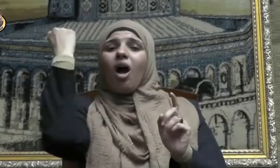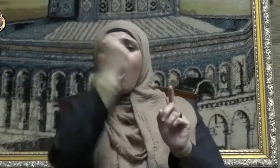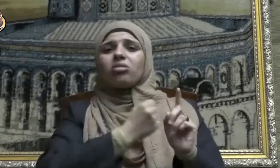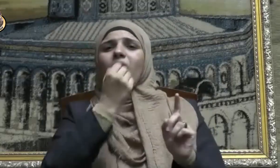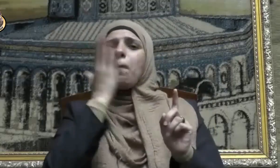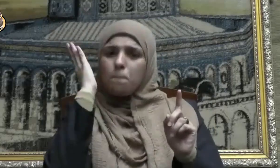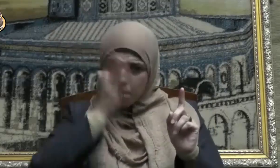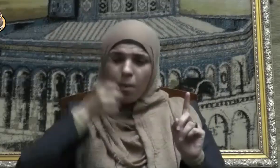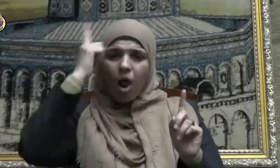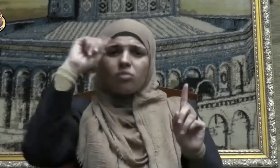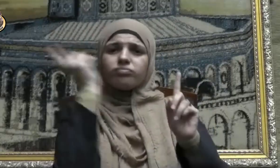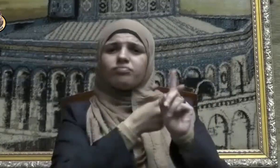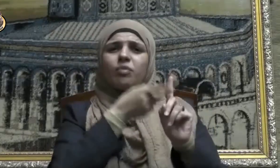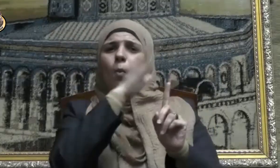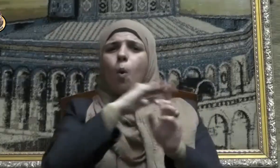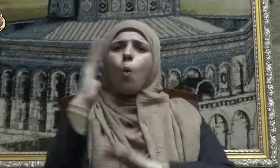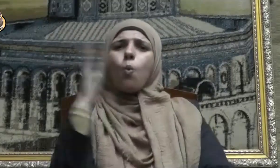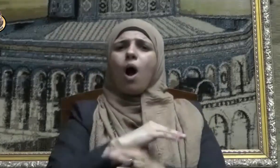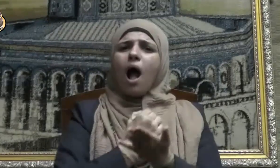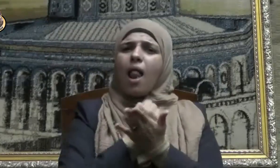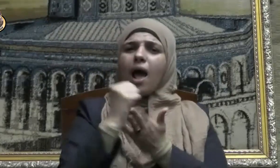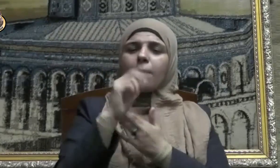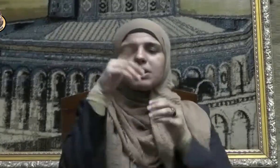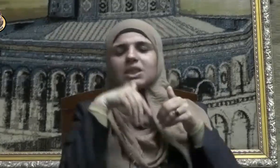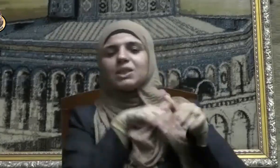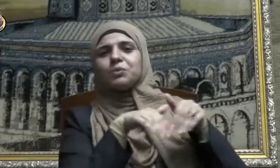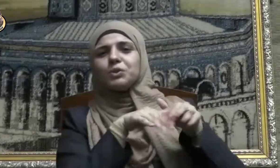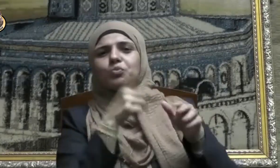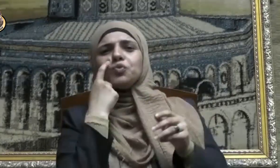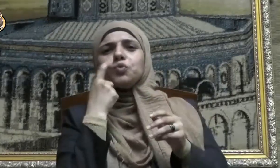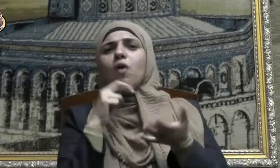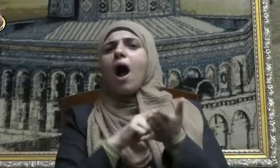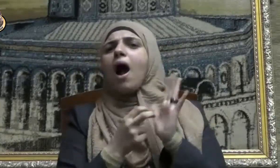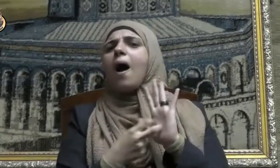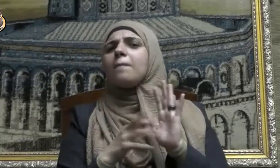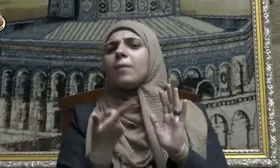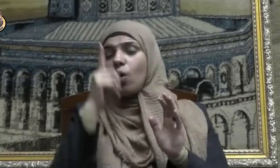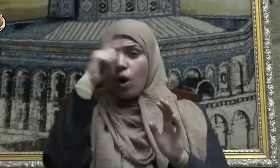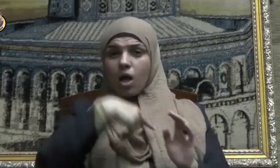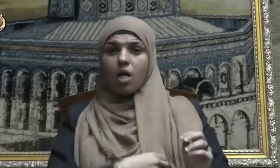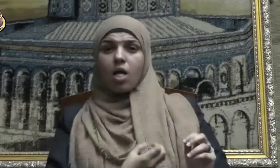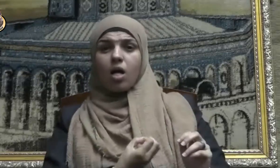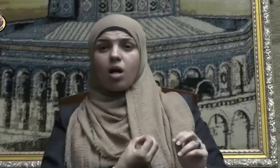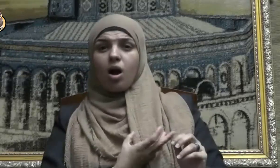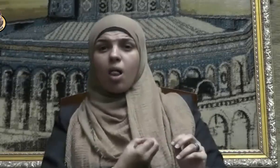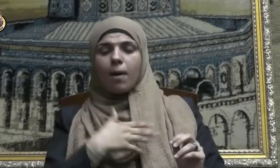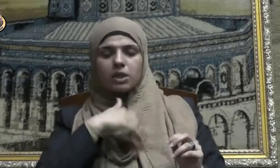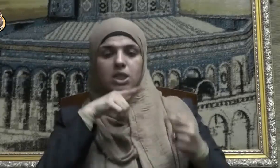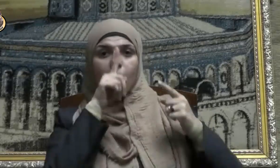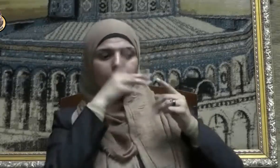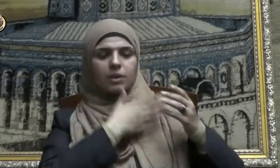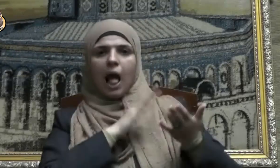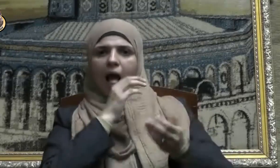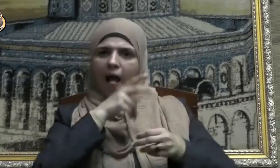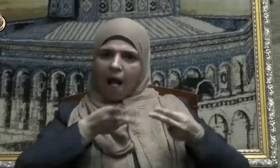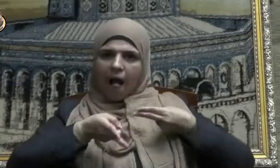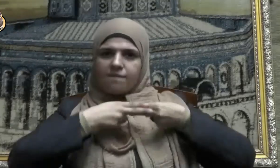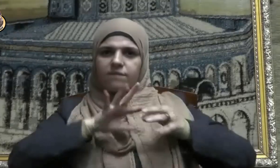يؤفكون وصرف الله عز وجل قلوبهم عن الفهم عن الله تعالى